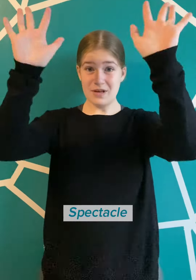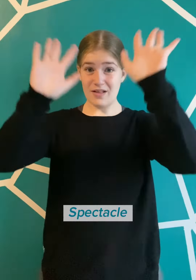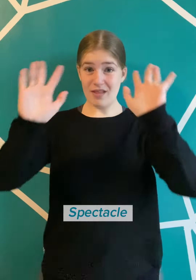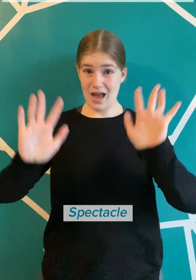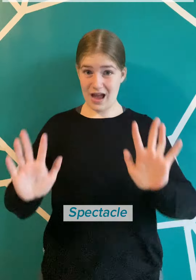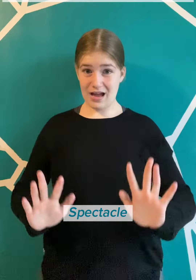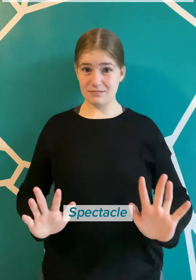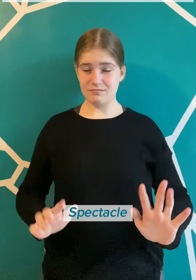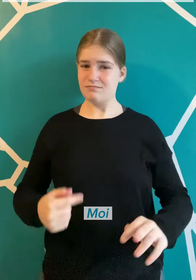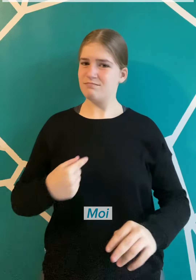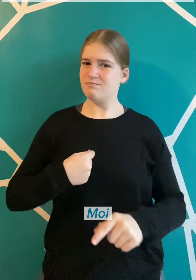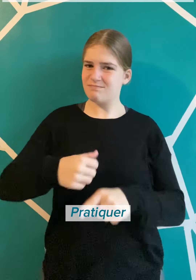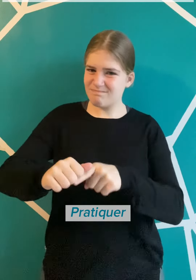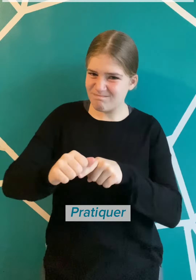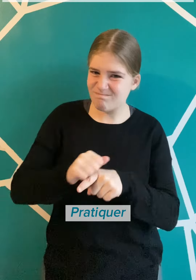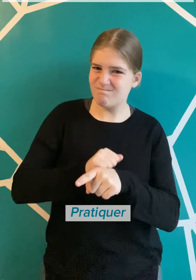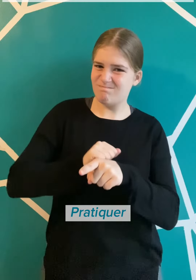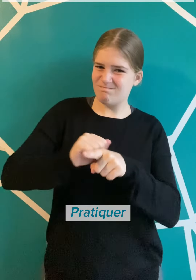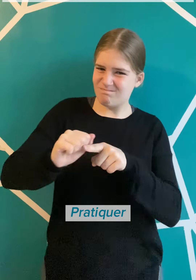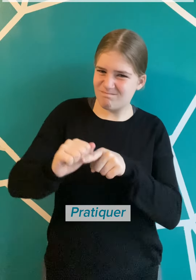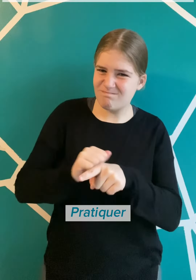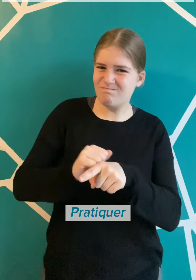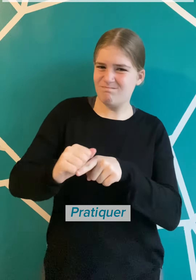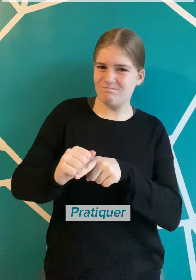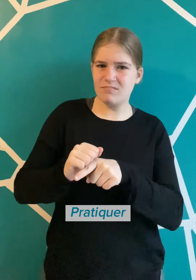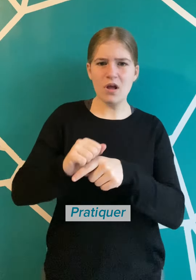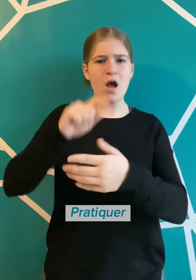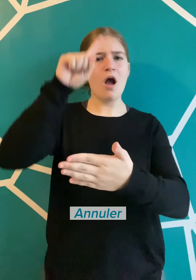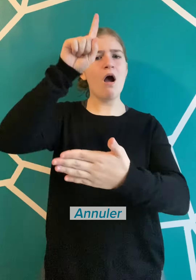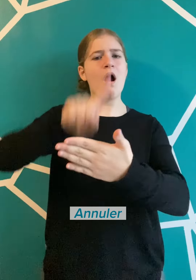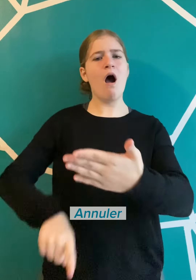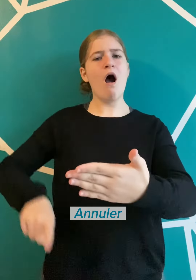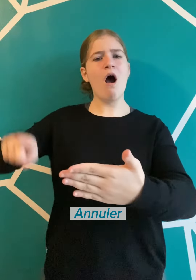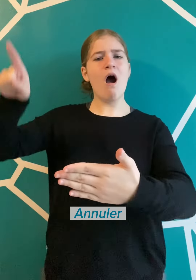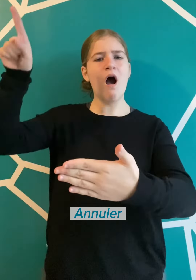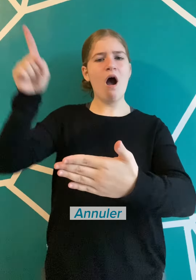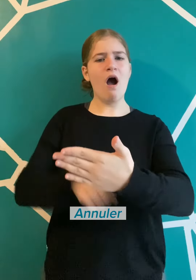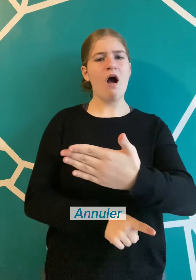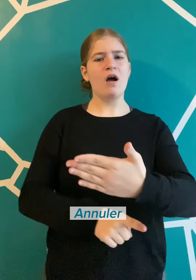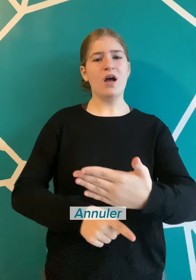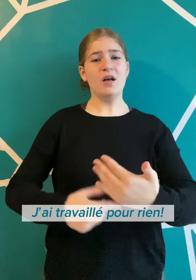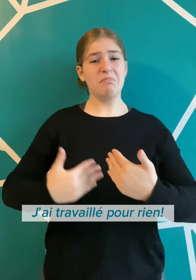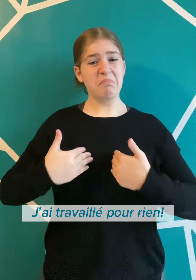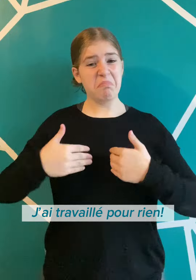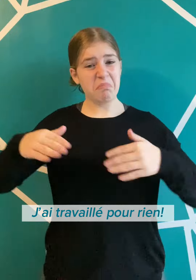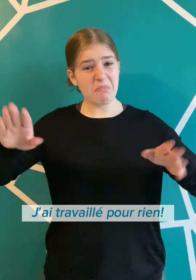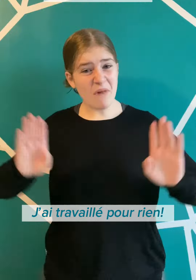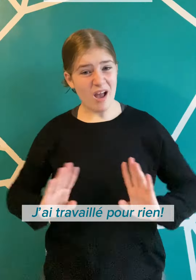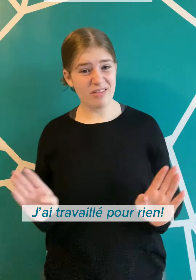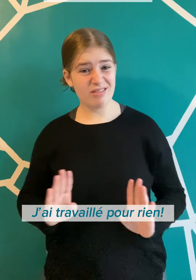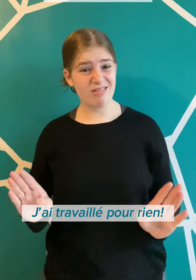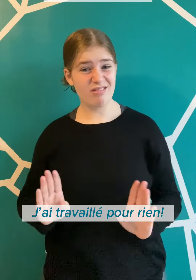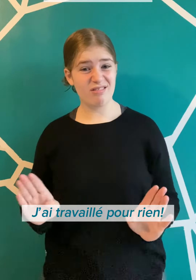J'ai pratiqué, pratiqué, pratiqué mon spectacle, mais il a été annulé. J'ai travaillé pour rien.